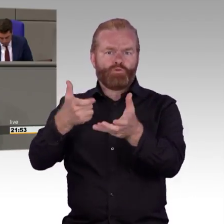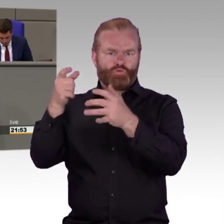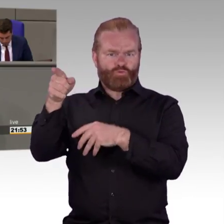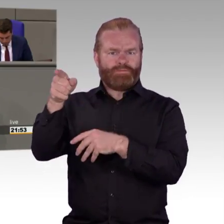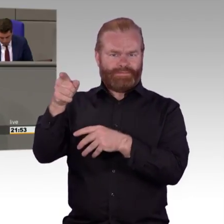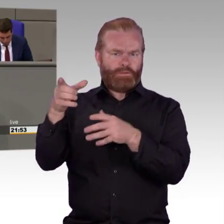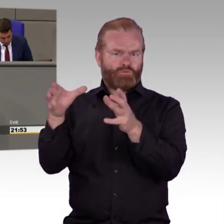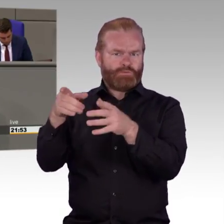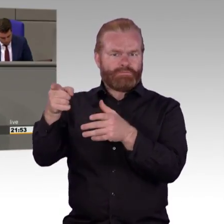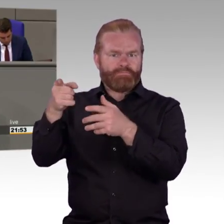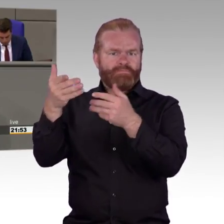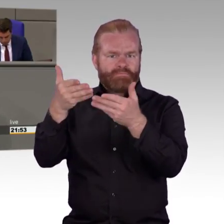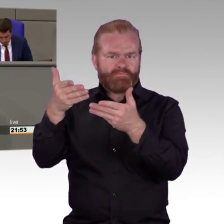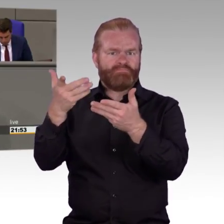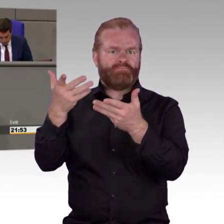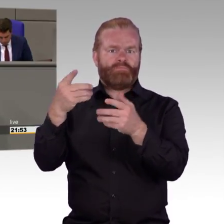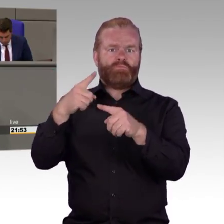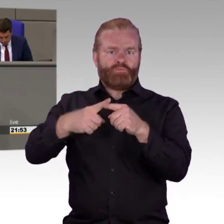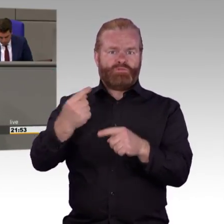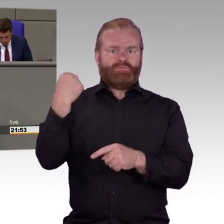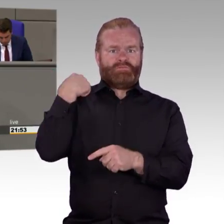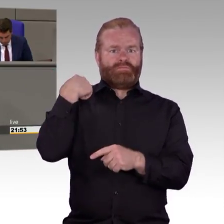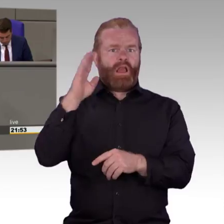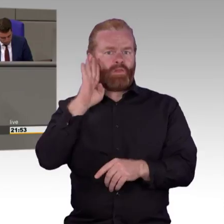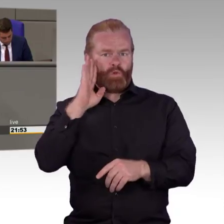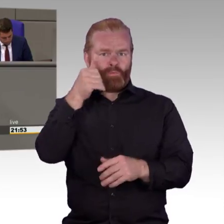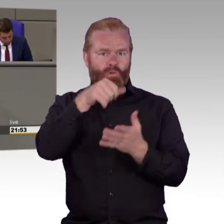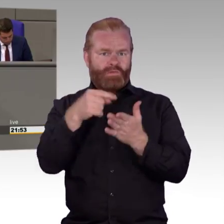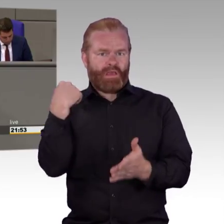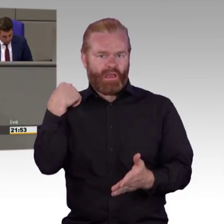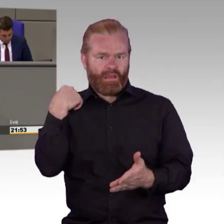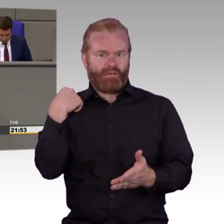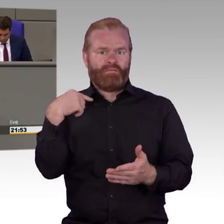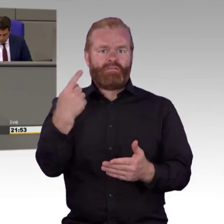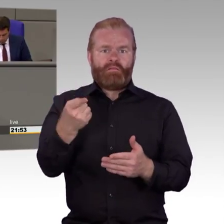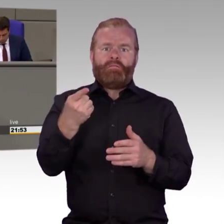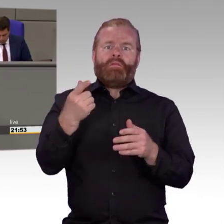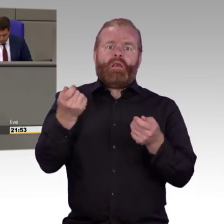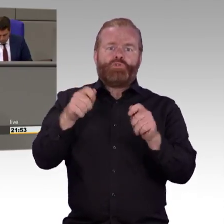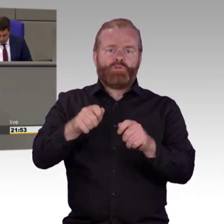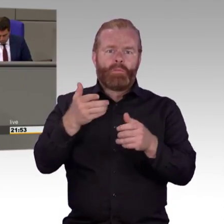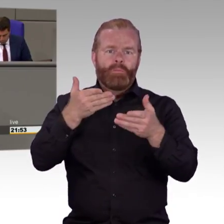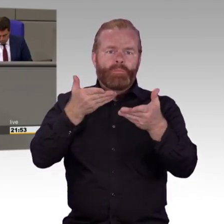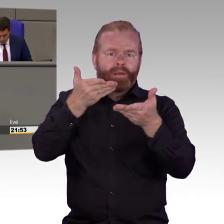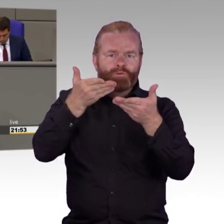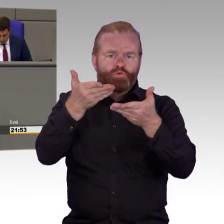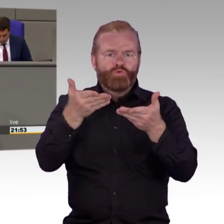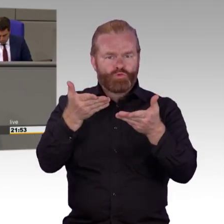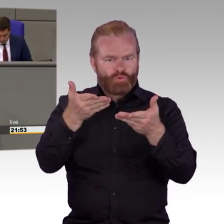Bundesteilhabegesetzes in der vergangenen Wahlperiode, ist hier missachtet worden. Und das macht einen großen Schaden bei den Betroffenen und ihren